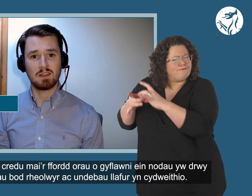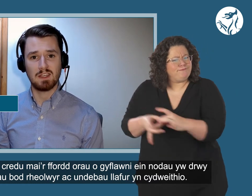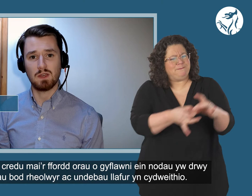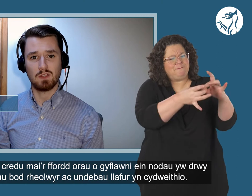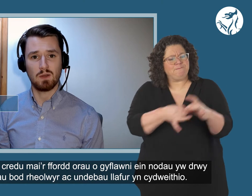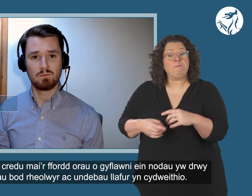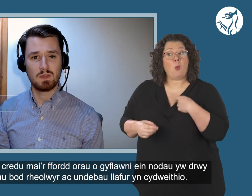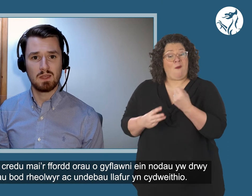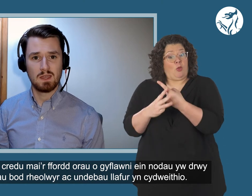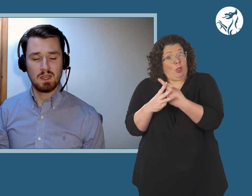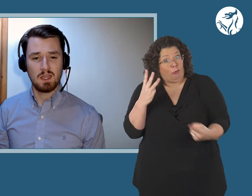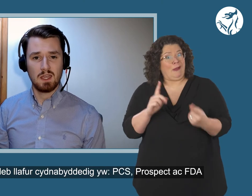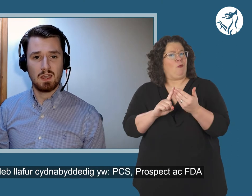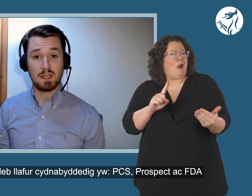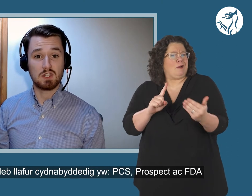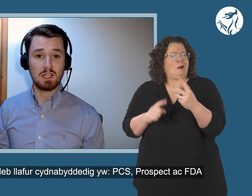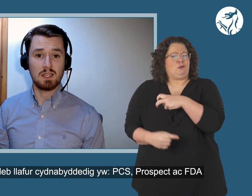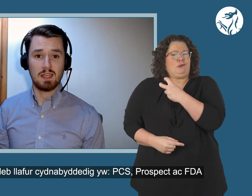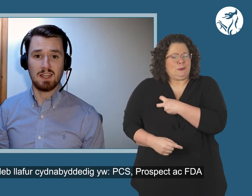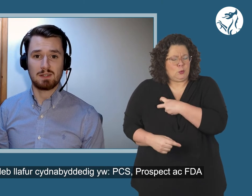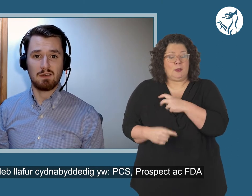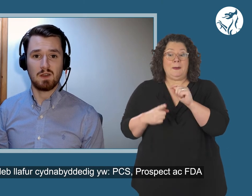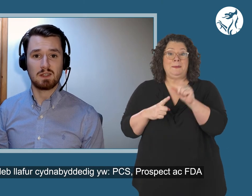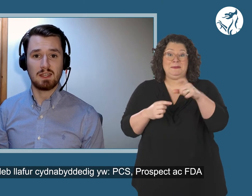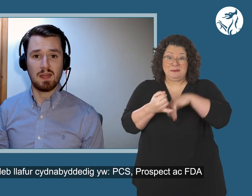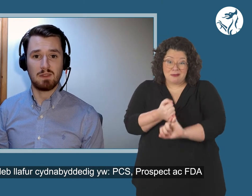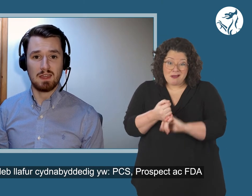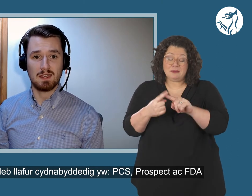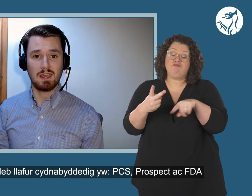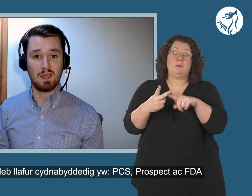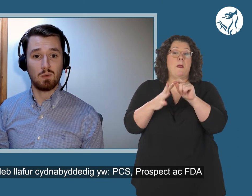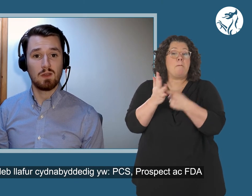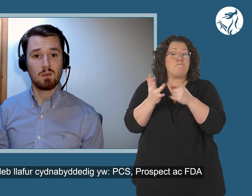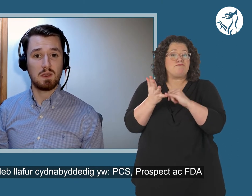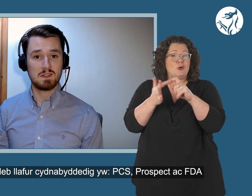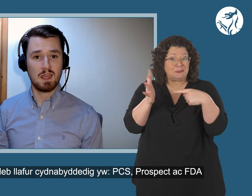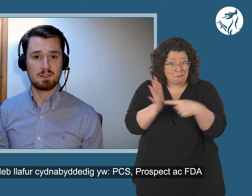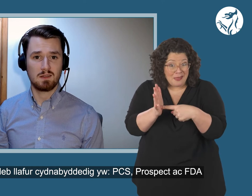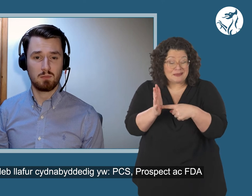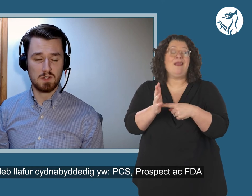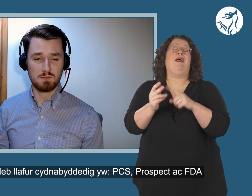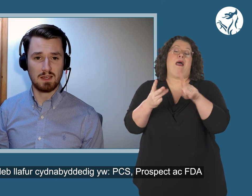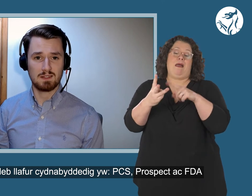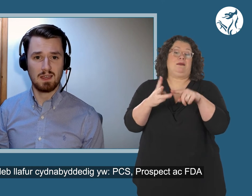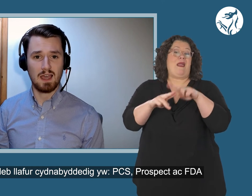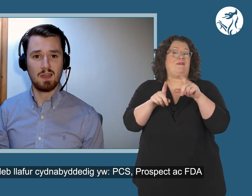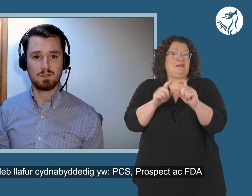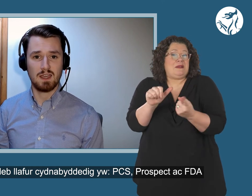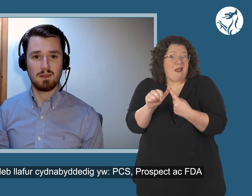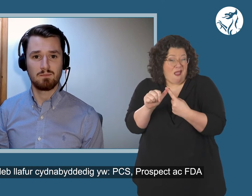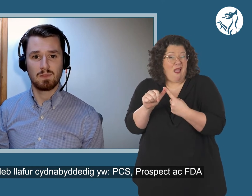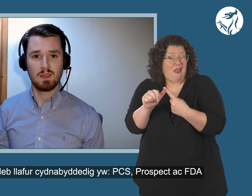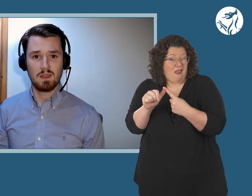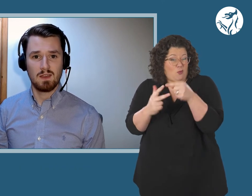yn cydweithio. Ein drwy undebau llaffyr cydnadbethedig yw PCS, Prospect a